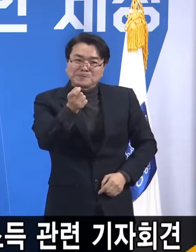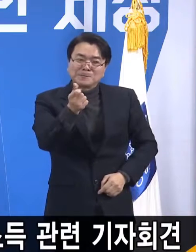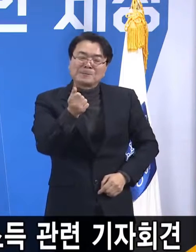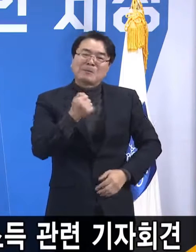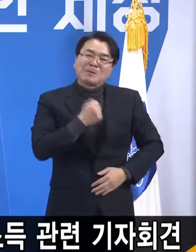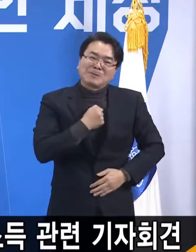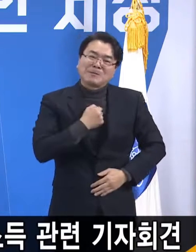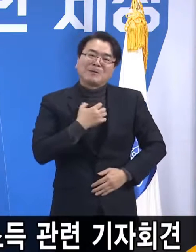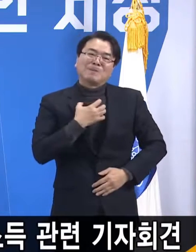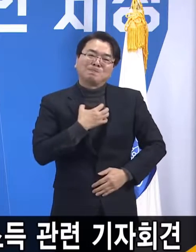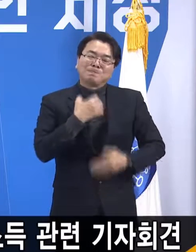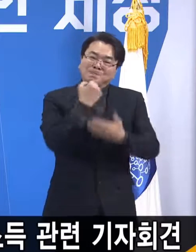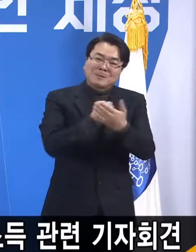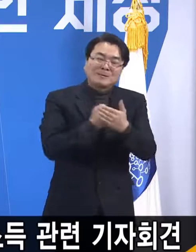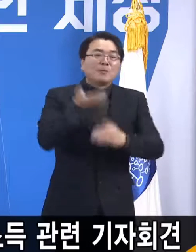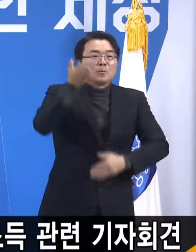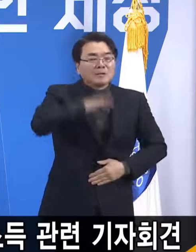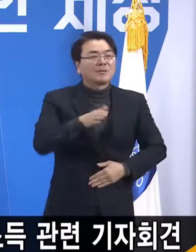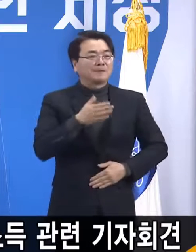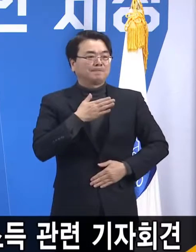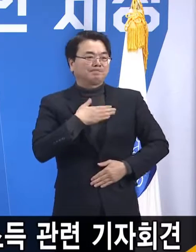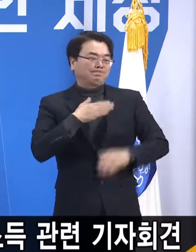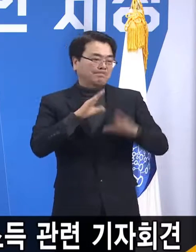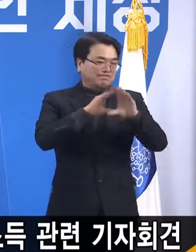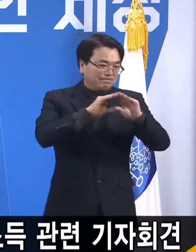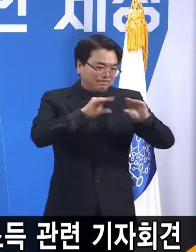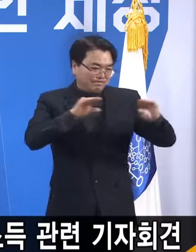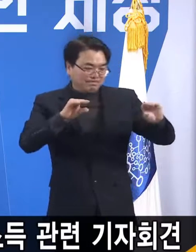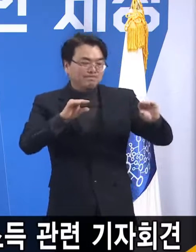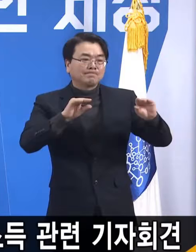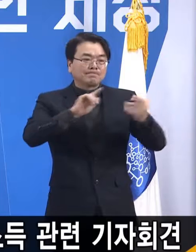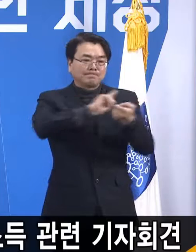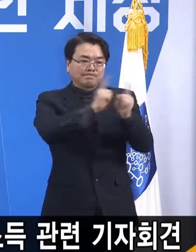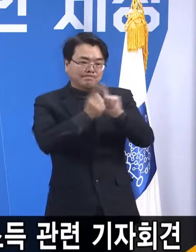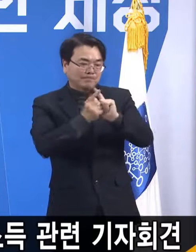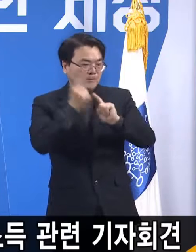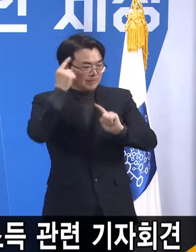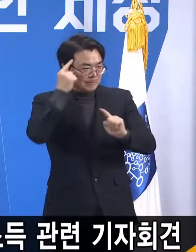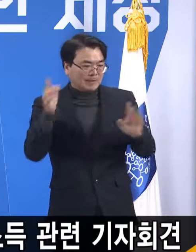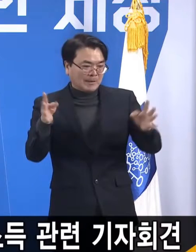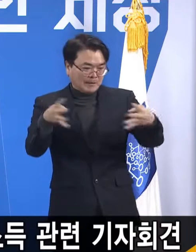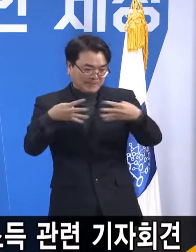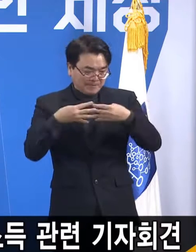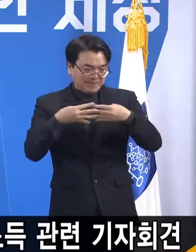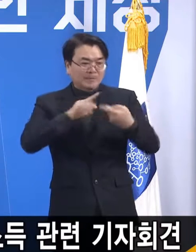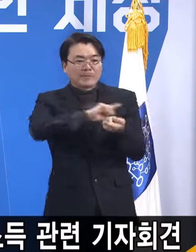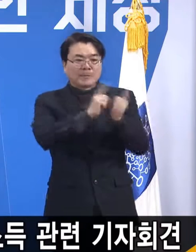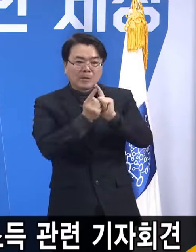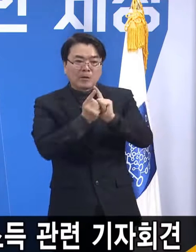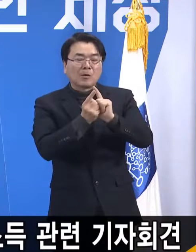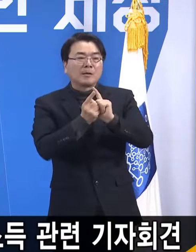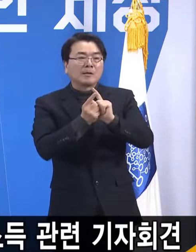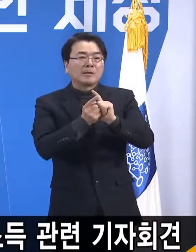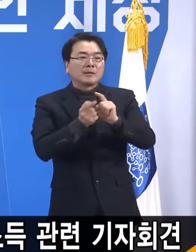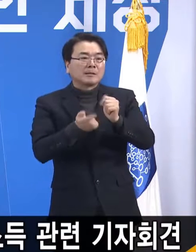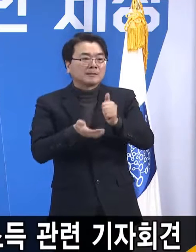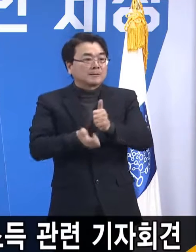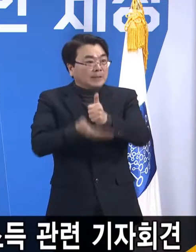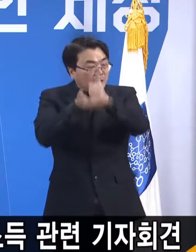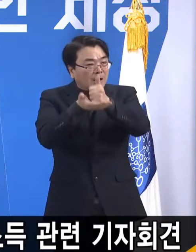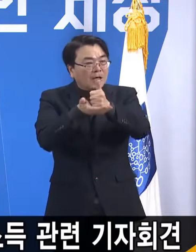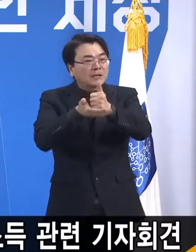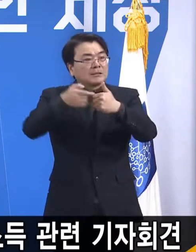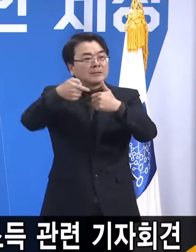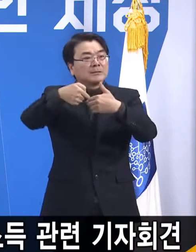원만하게 또 타협적으로 함께 가기 위해서 저희가 당의